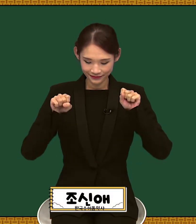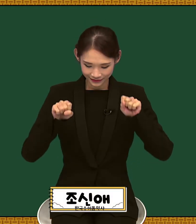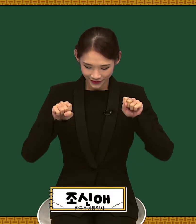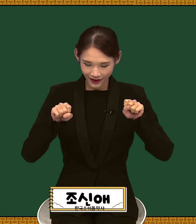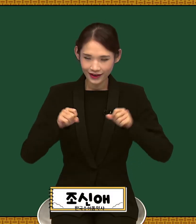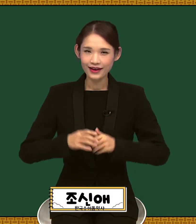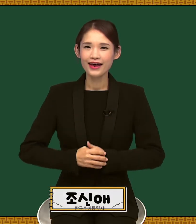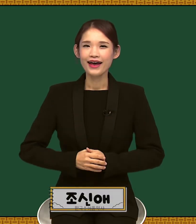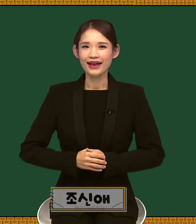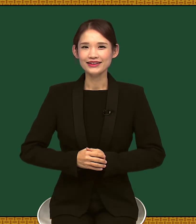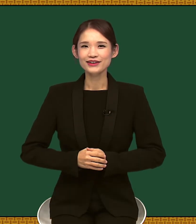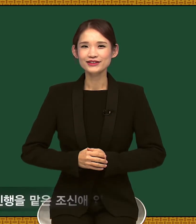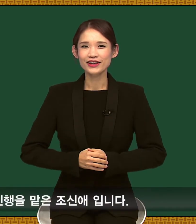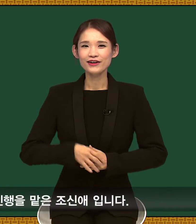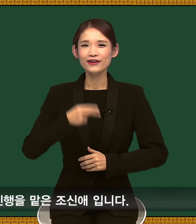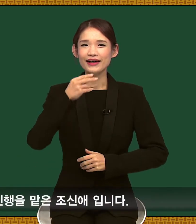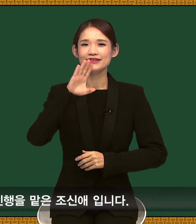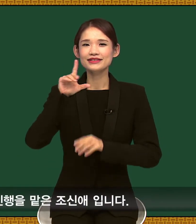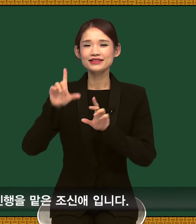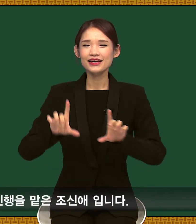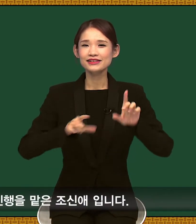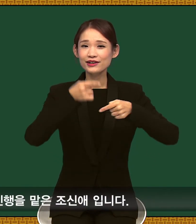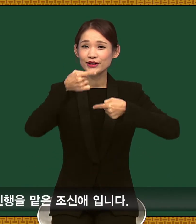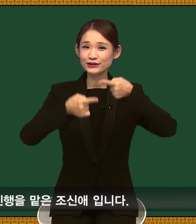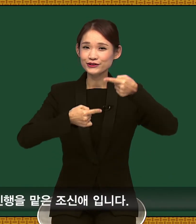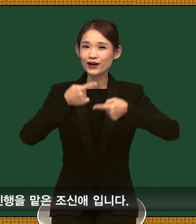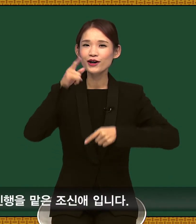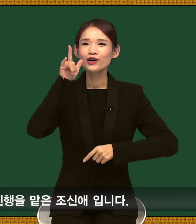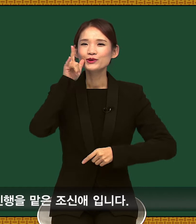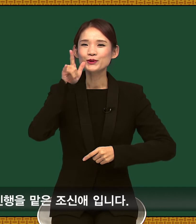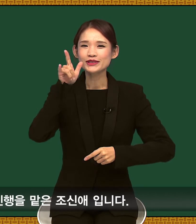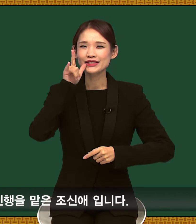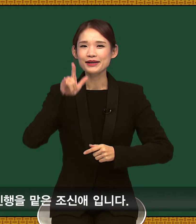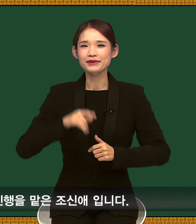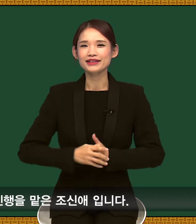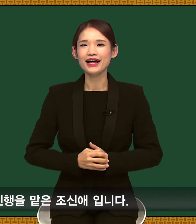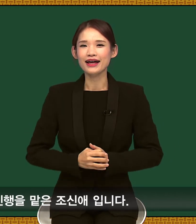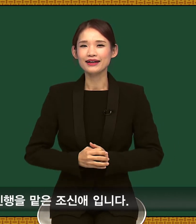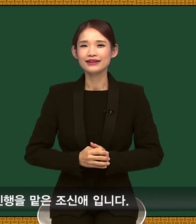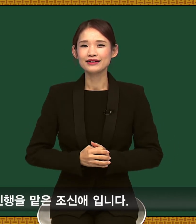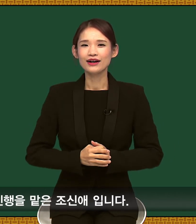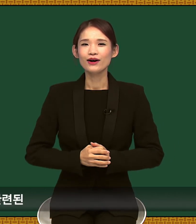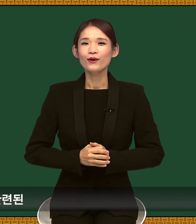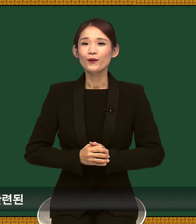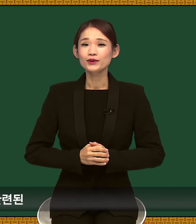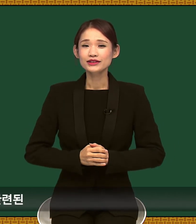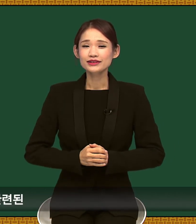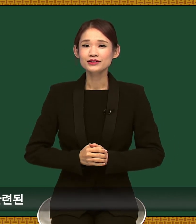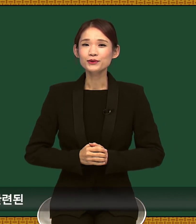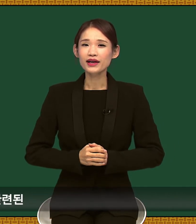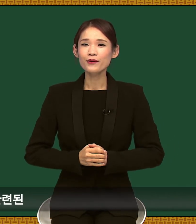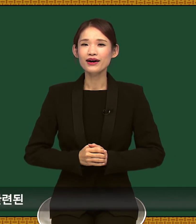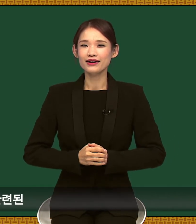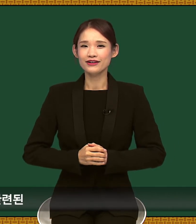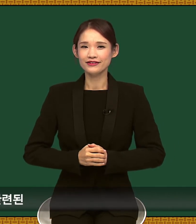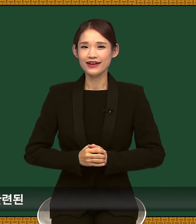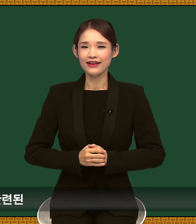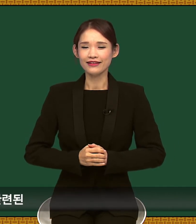안녕하세요. HCN 생활수업 조신혜입니다. 오늘은 소개와 관련된